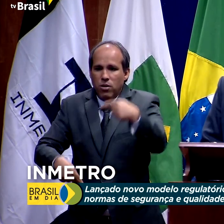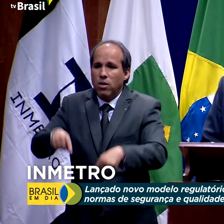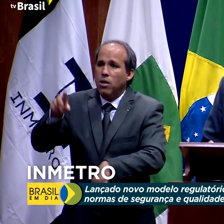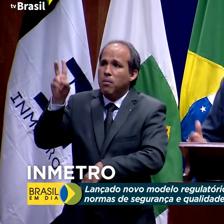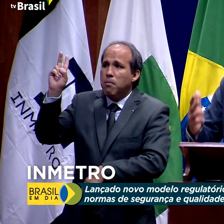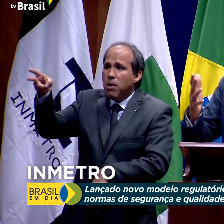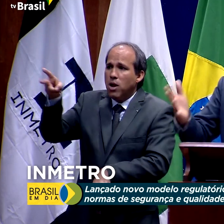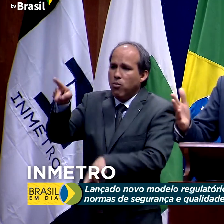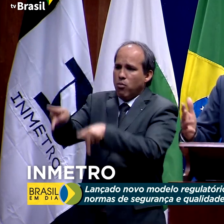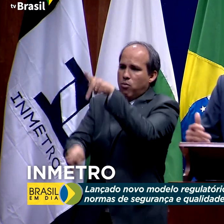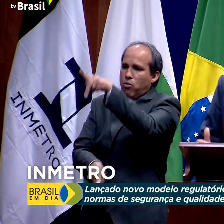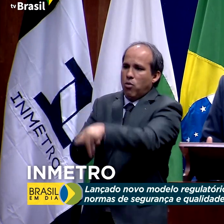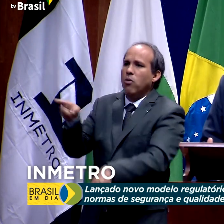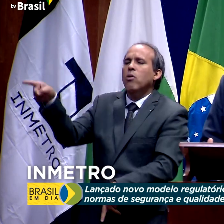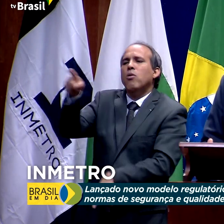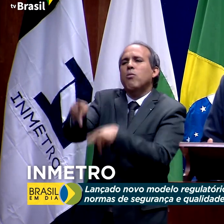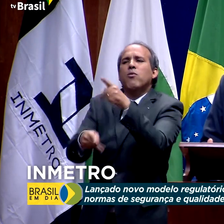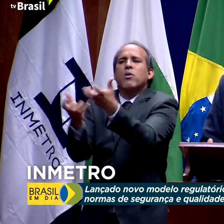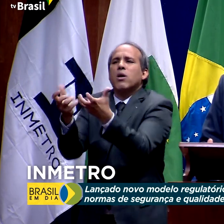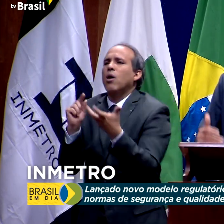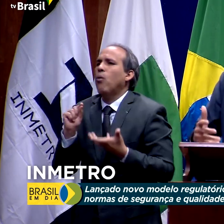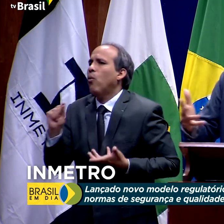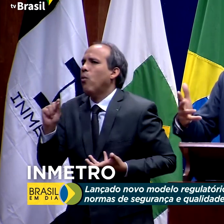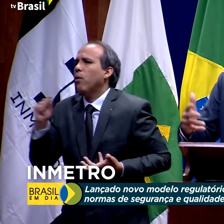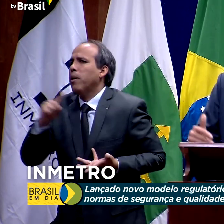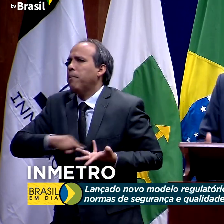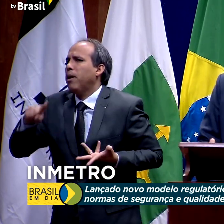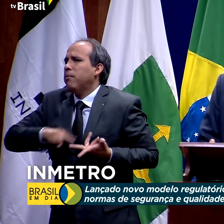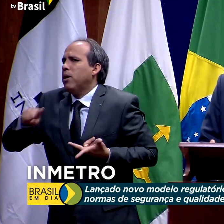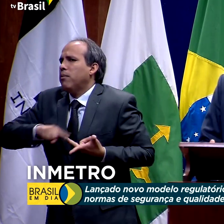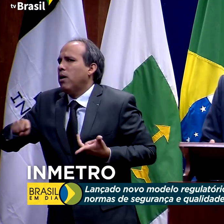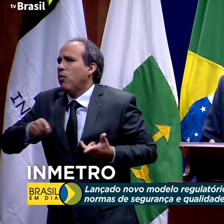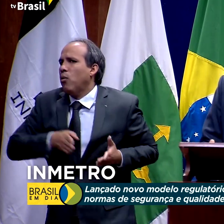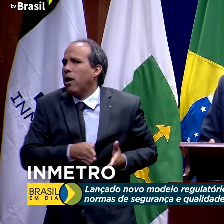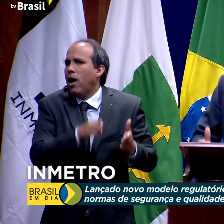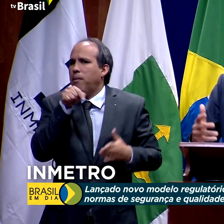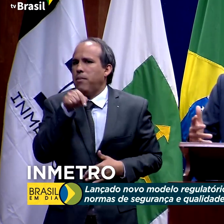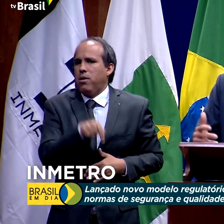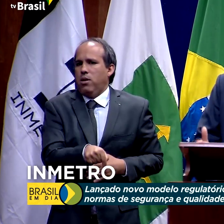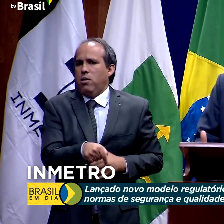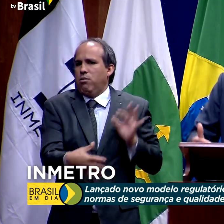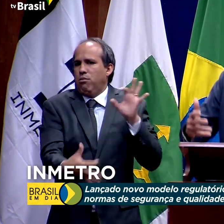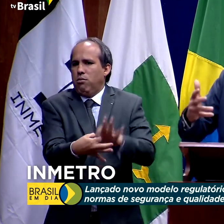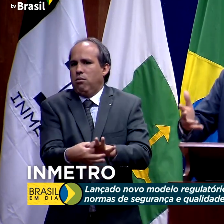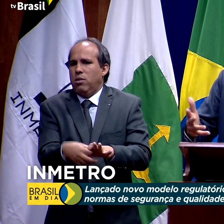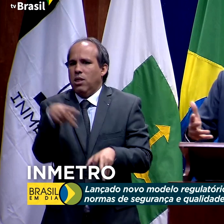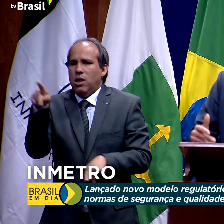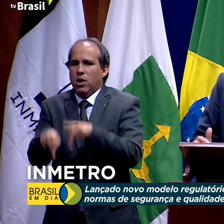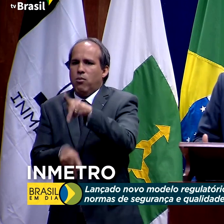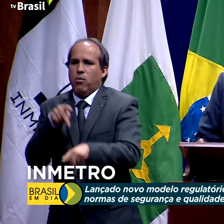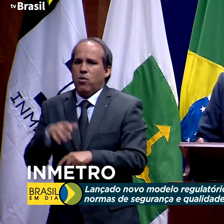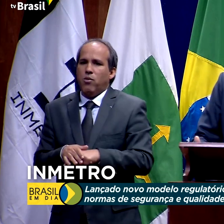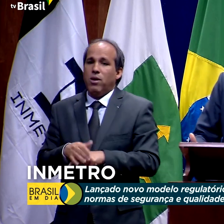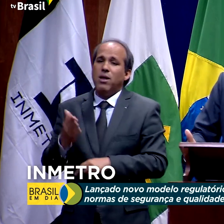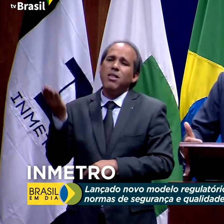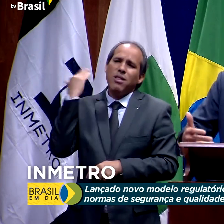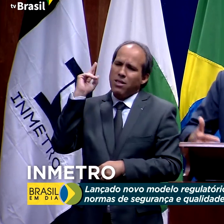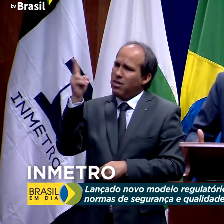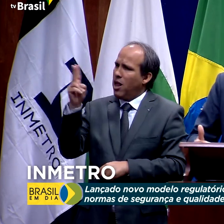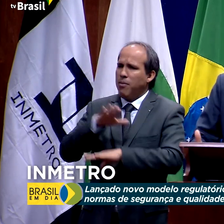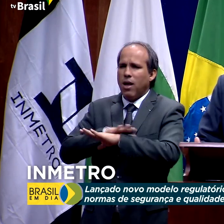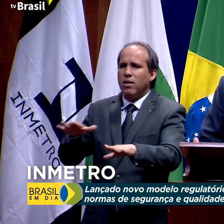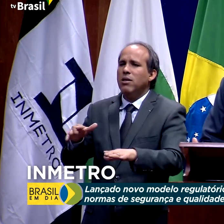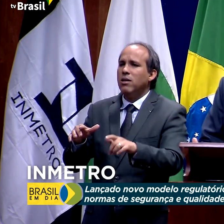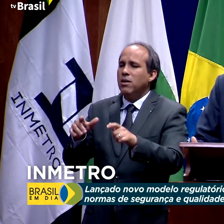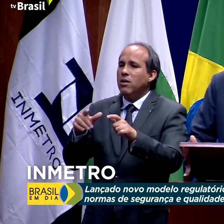povo, para onde o povo quer ir. E essa é nossa intenção, sempre foi desde o princípio. E